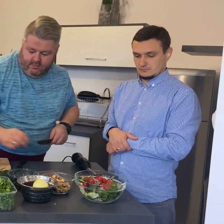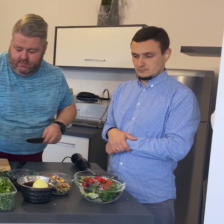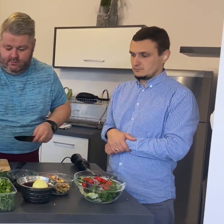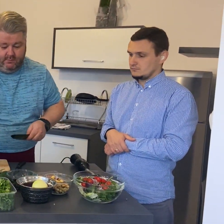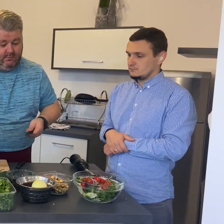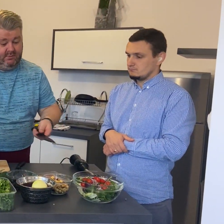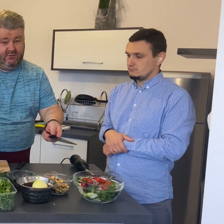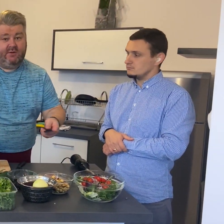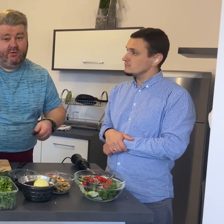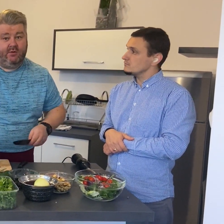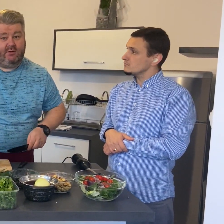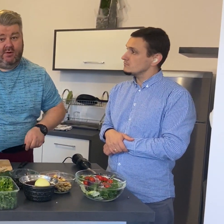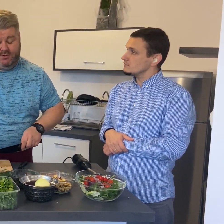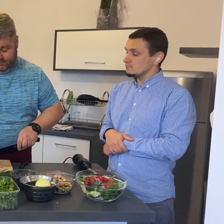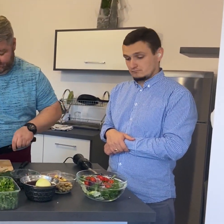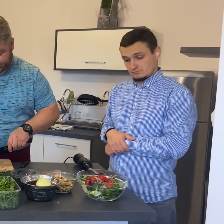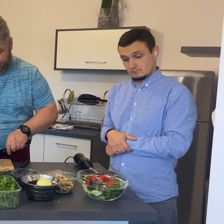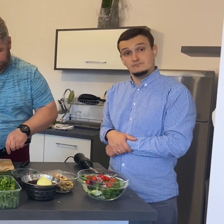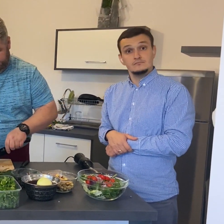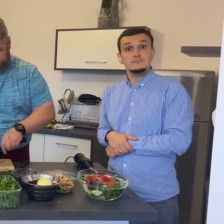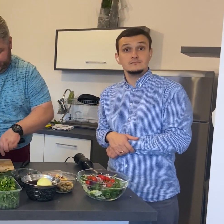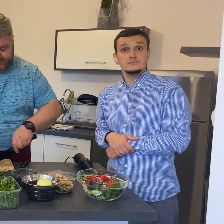Zaczyna wyglądać ładnie. Proszę popatrzeć.